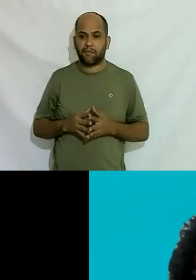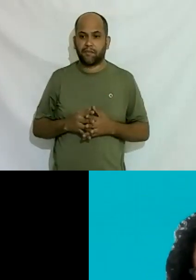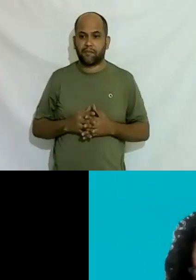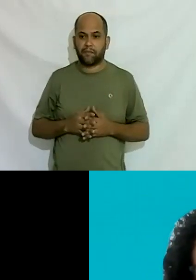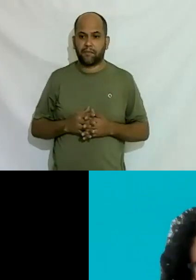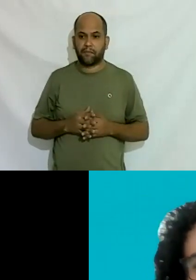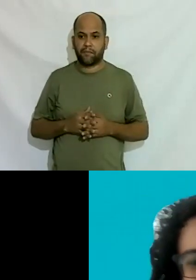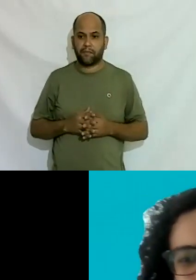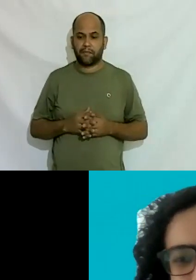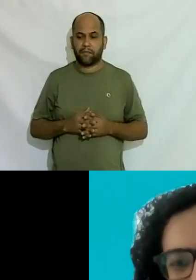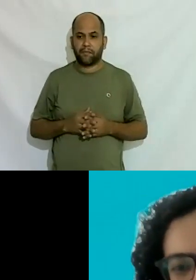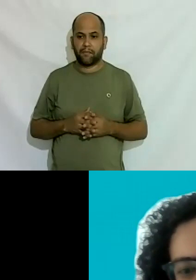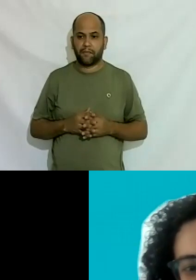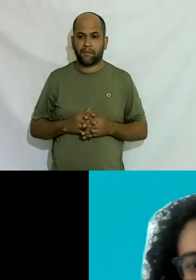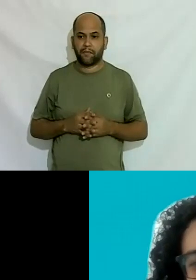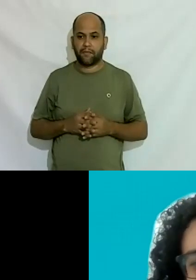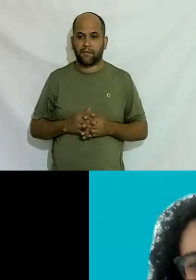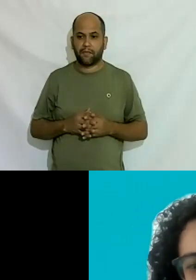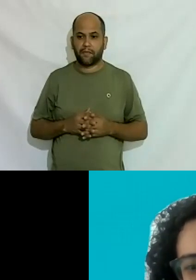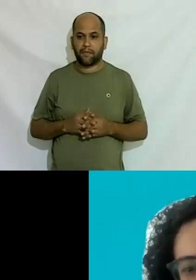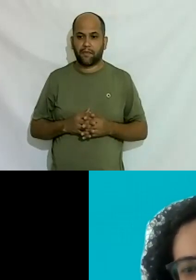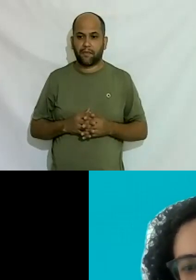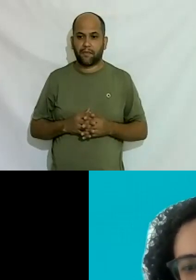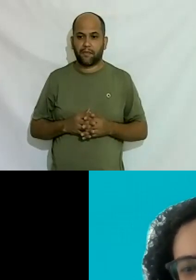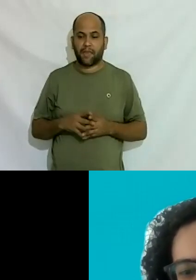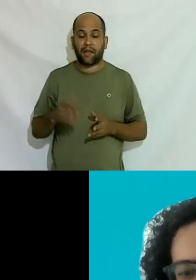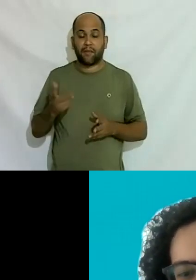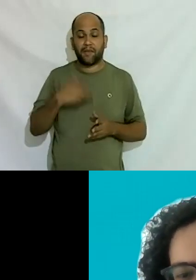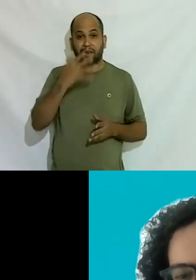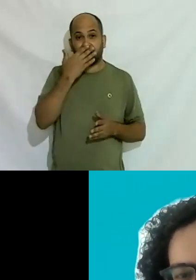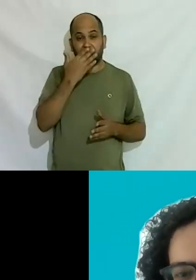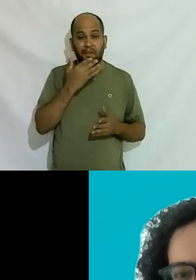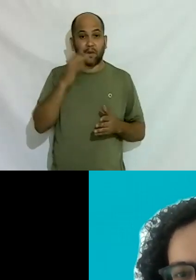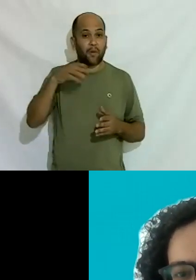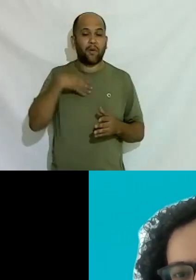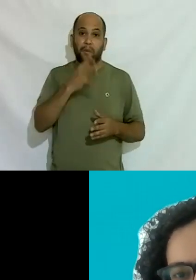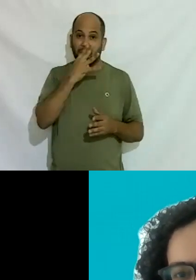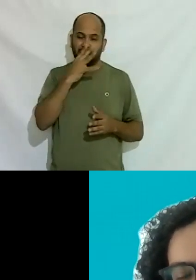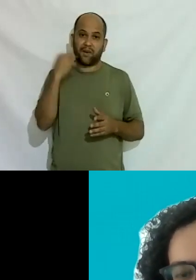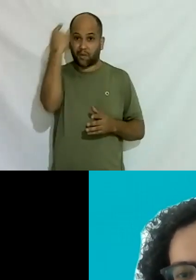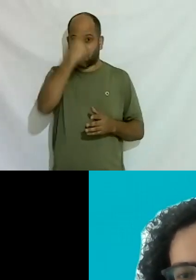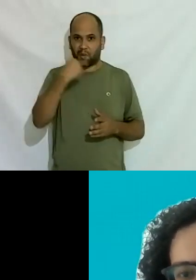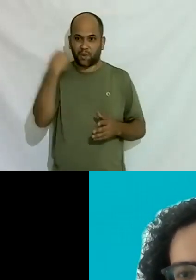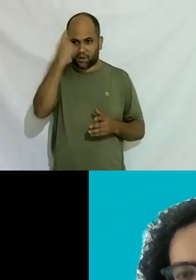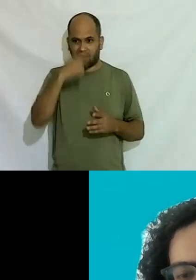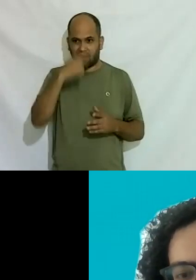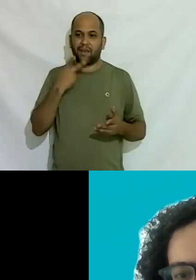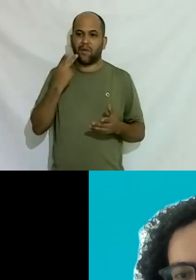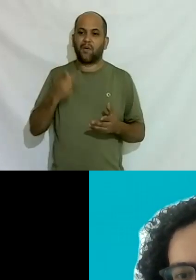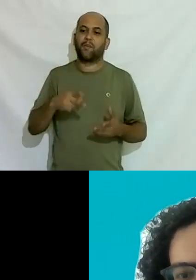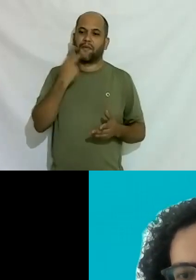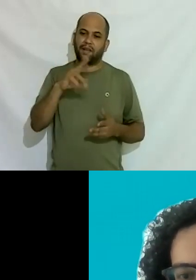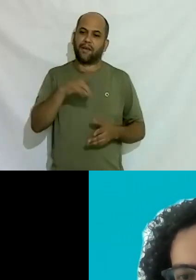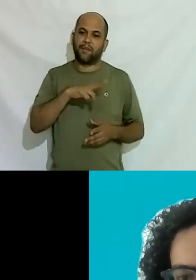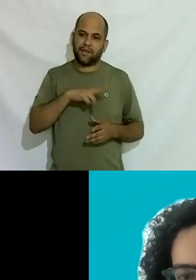o pessoal está dizendo que eu escutaria a Márcia eu escutaria a Márcia por horas por horas tem alguns relatos pessoais aqui